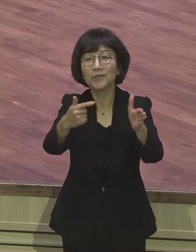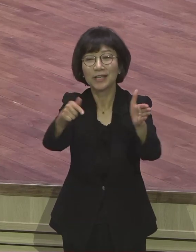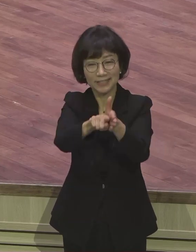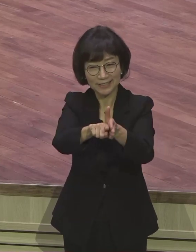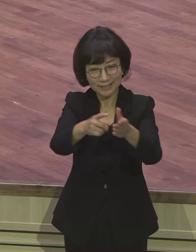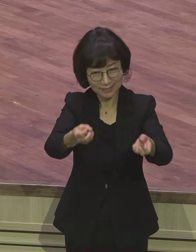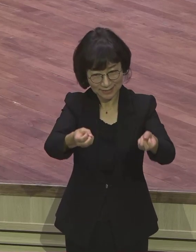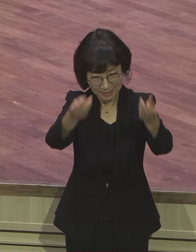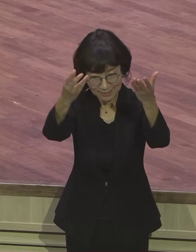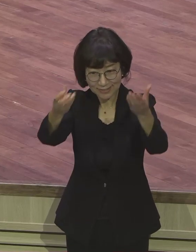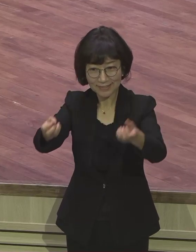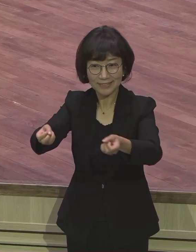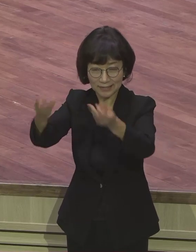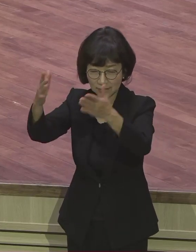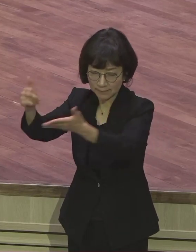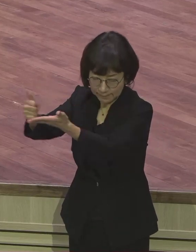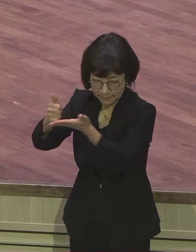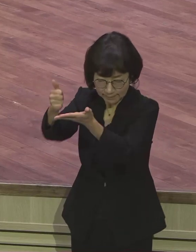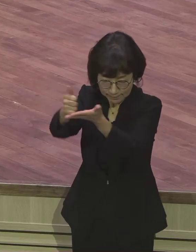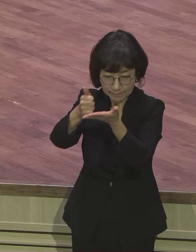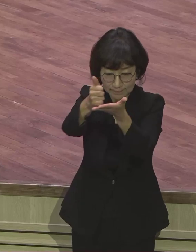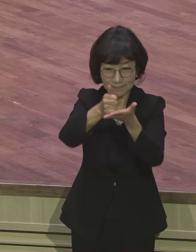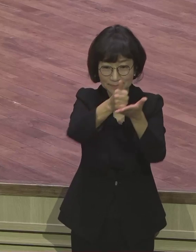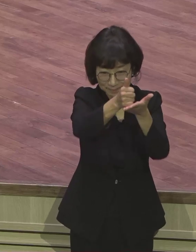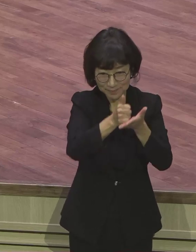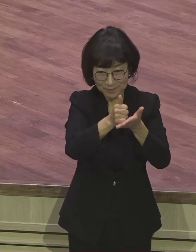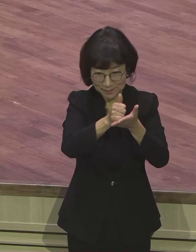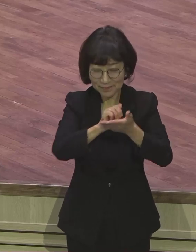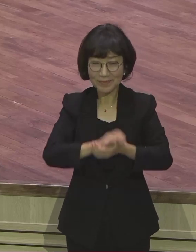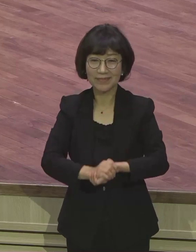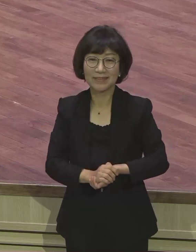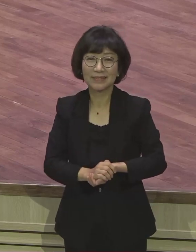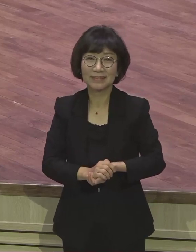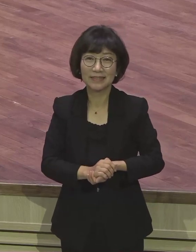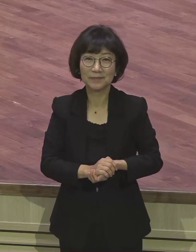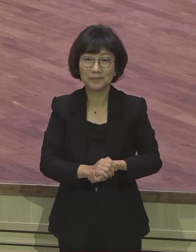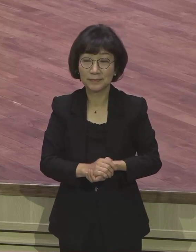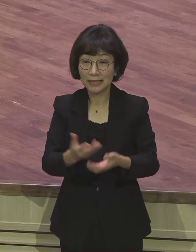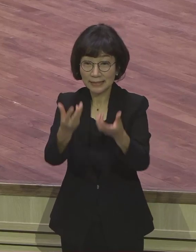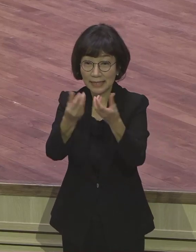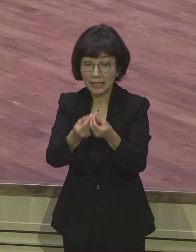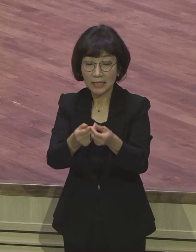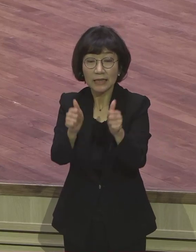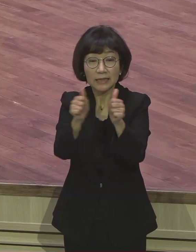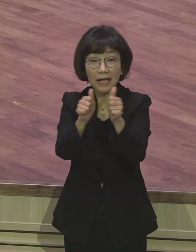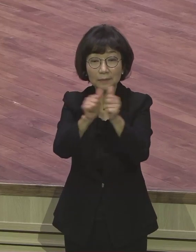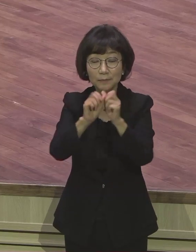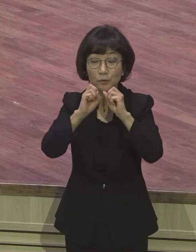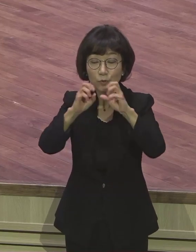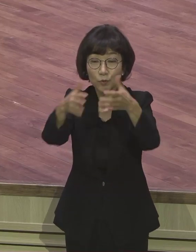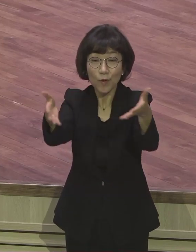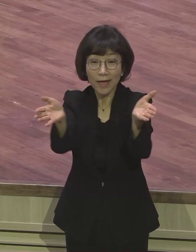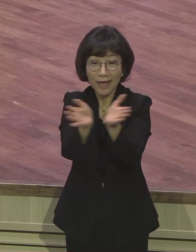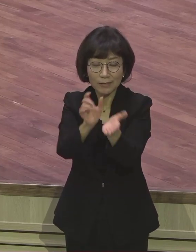보금 증거를 위해서 우리 남준대회 가면 족구를 한다. 왜 족구합니까? 족구할 데가 없어 안 합니까?